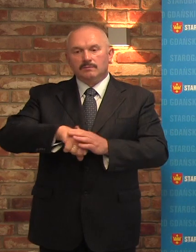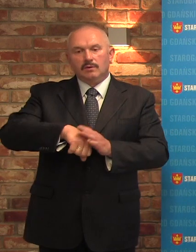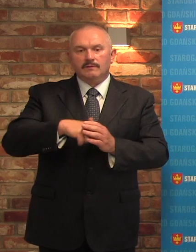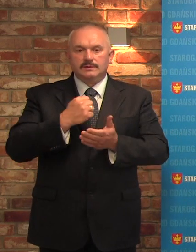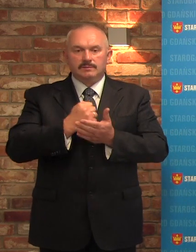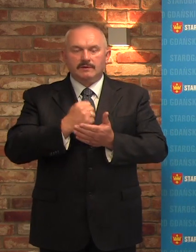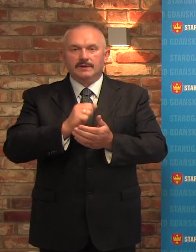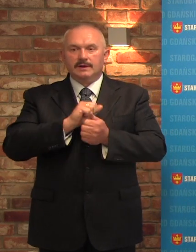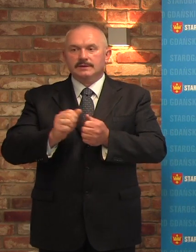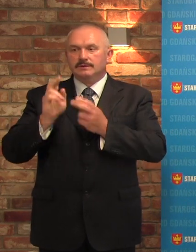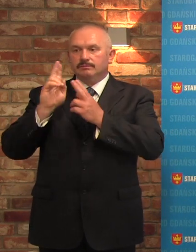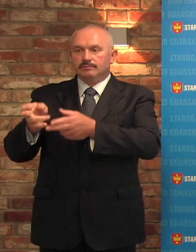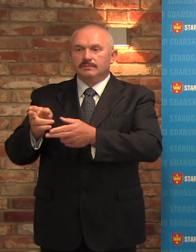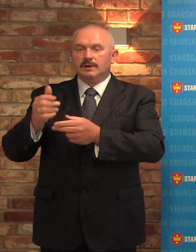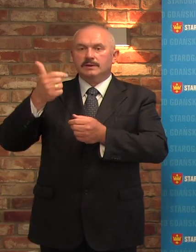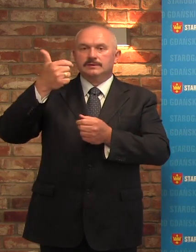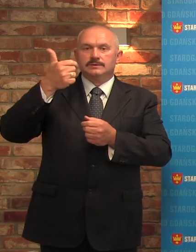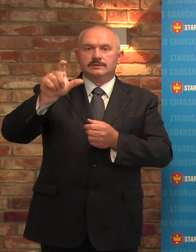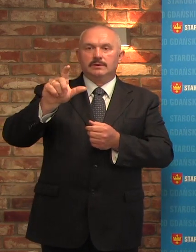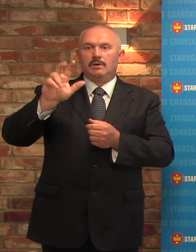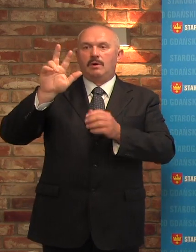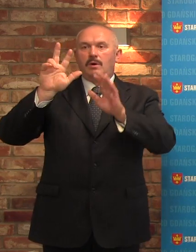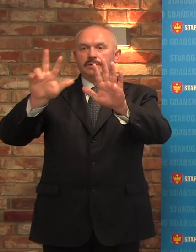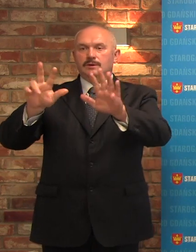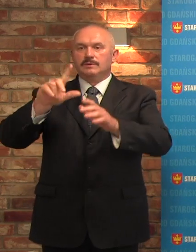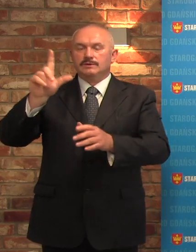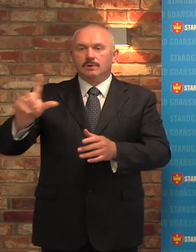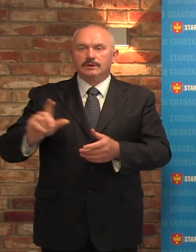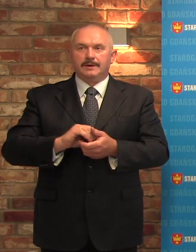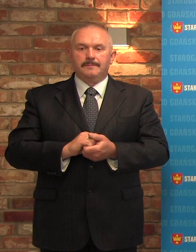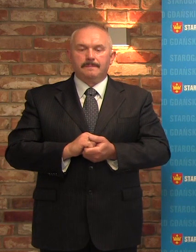na dziecko przypada kwota 108 złotych.